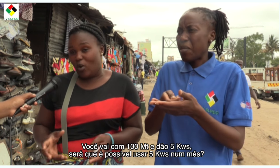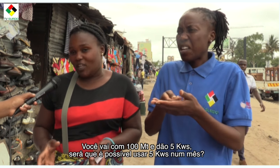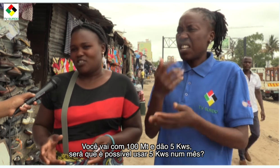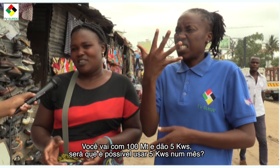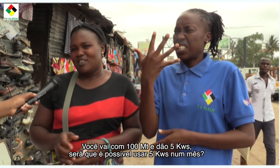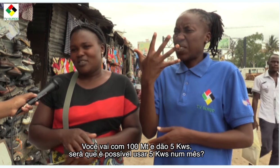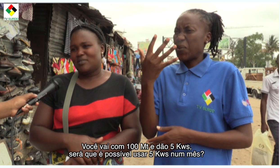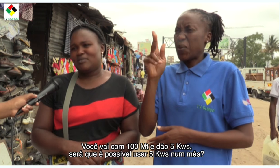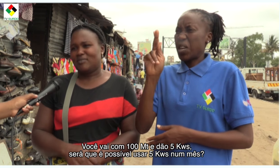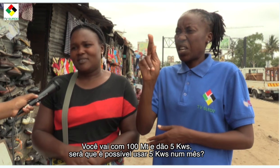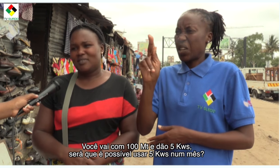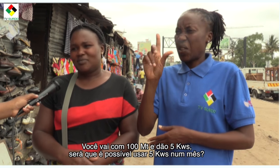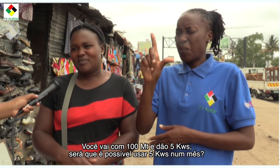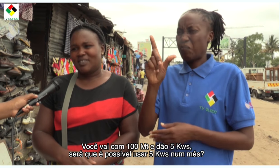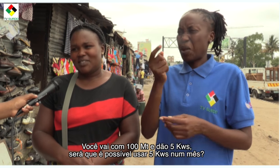cinco quilômetros.